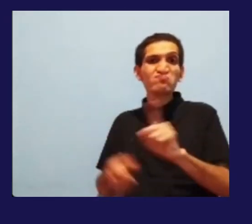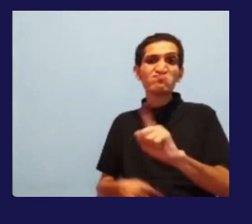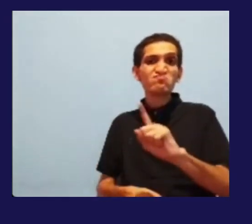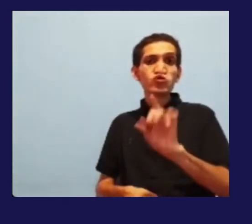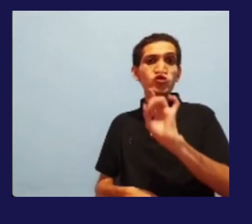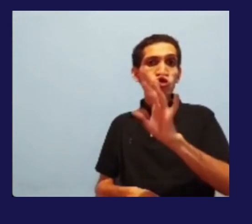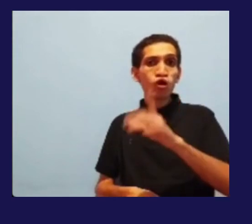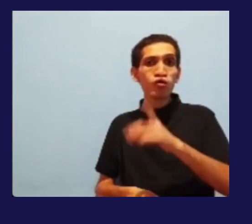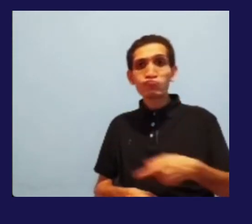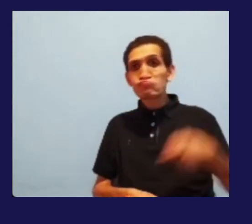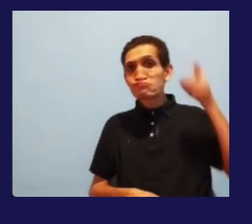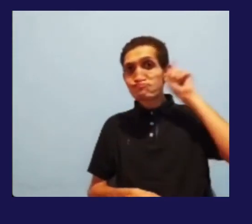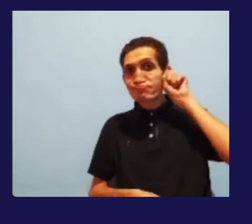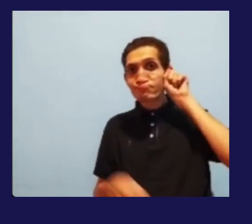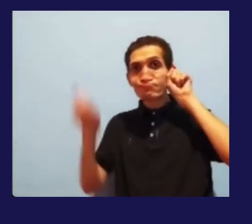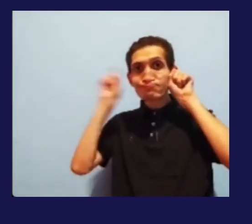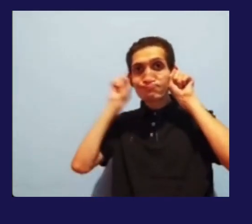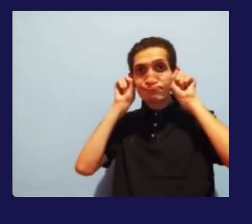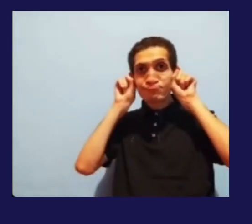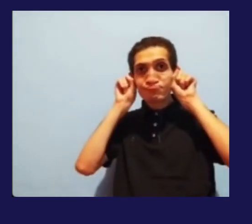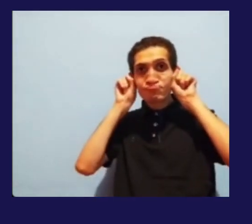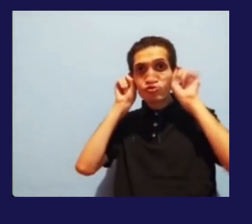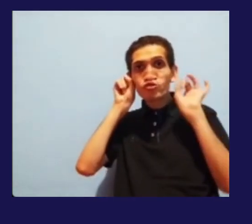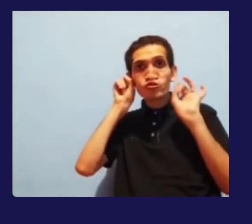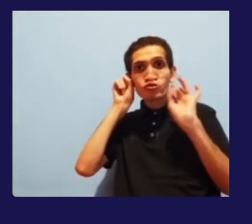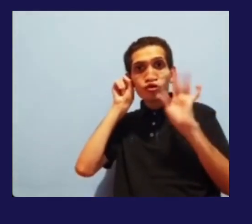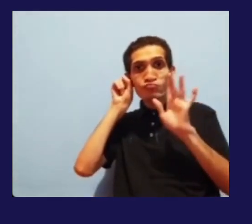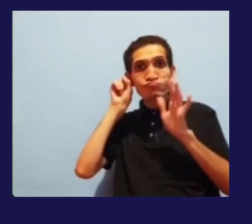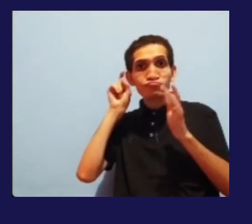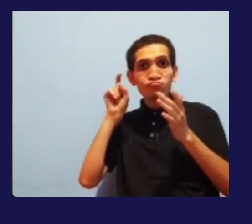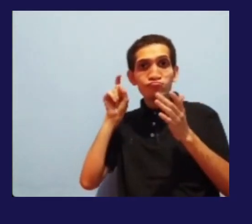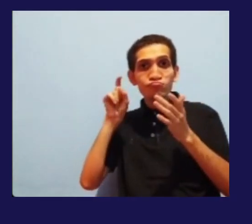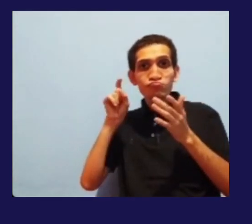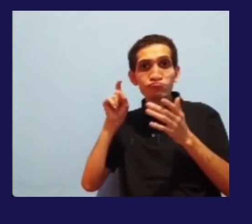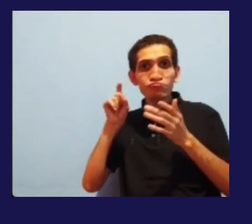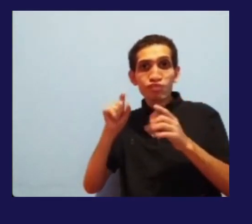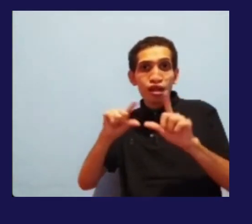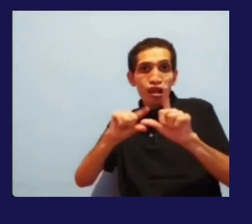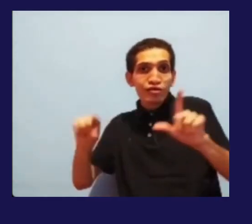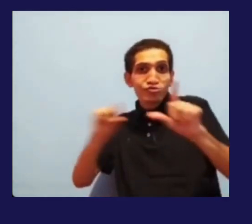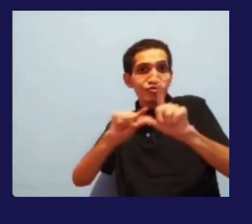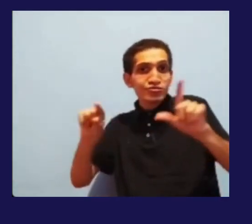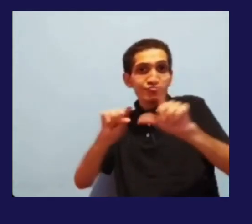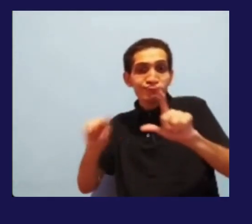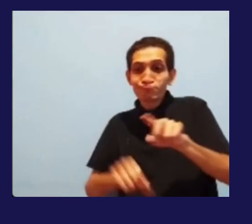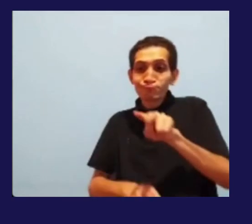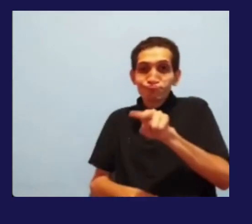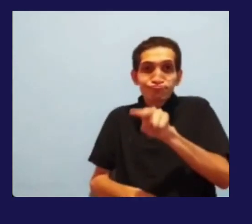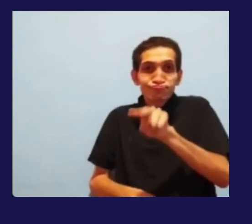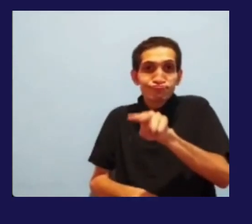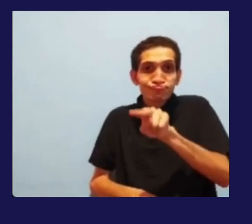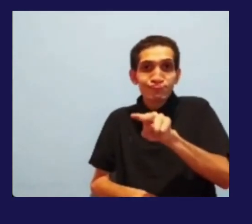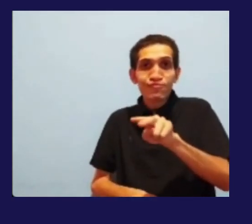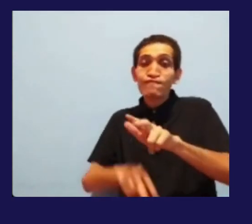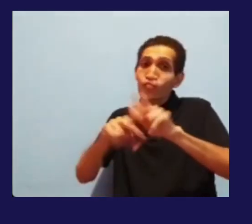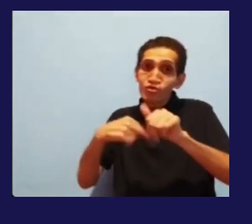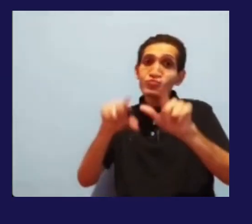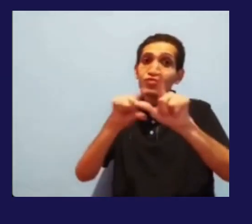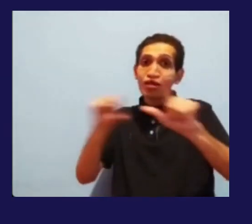Pode ter necessidade, no caso, das legendas. Então, por isso que as legendas são importantes se a gente colocar meio digital,